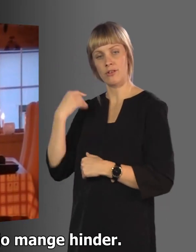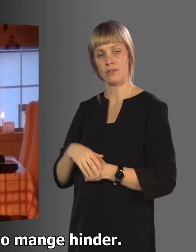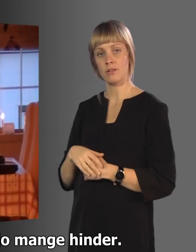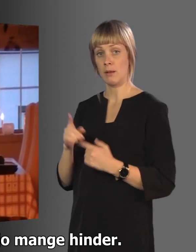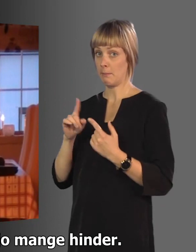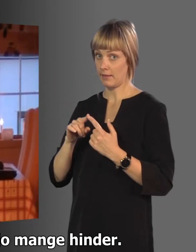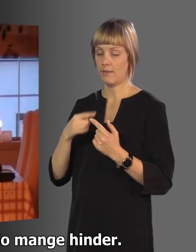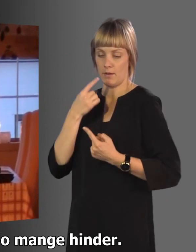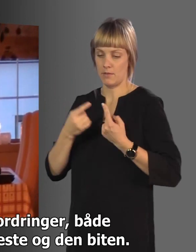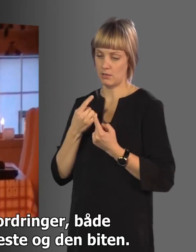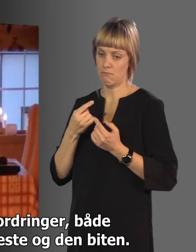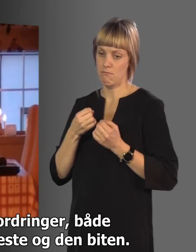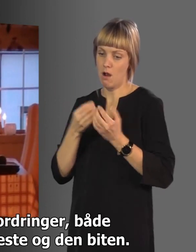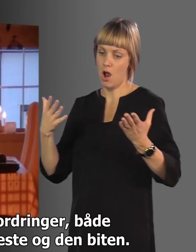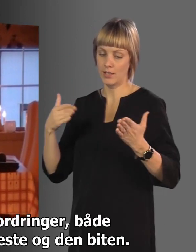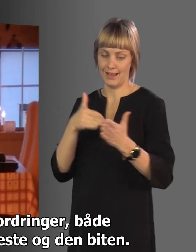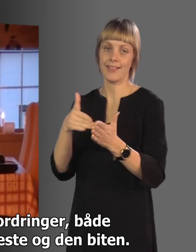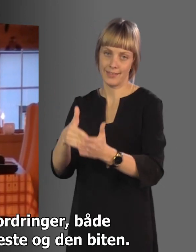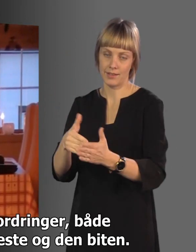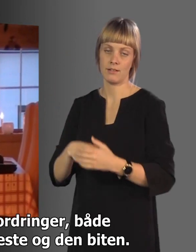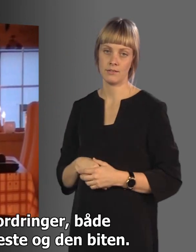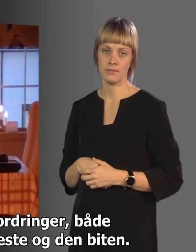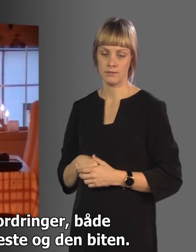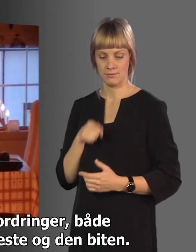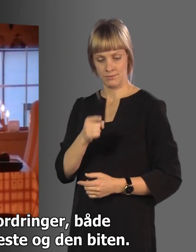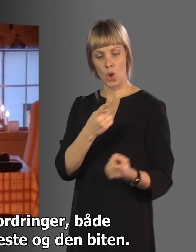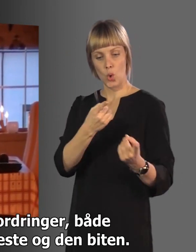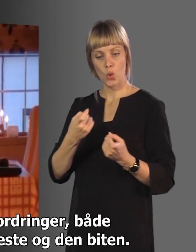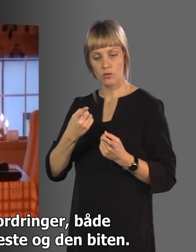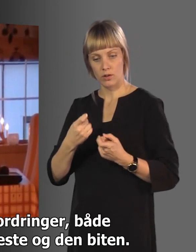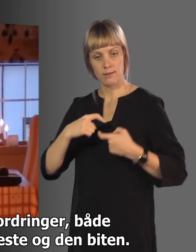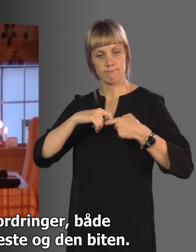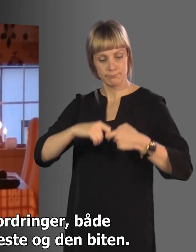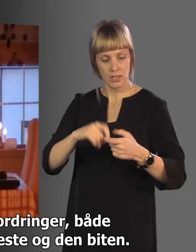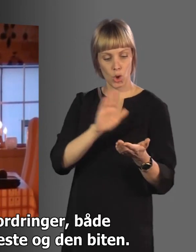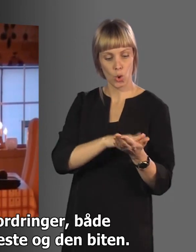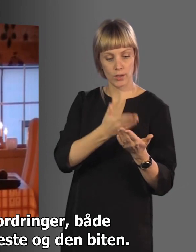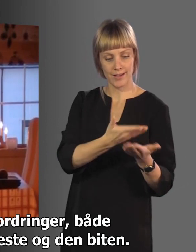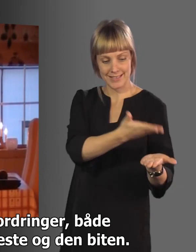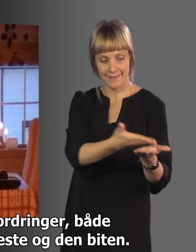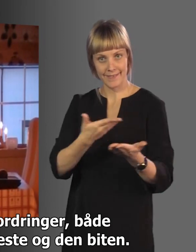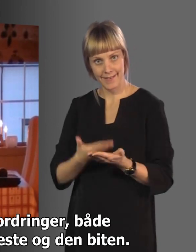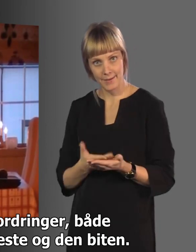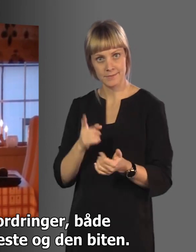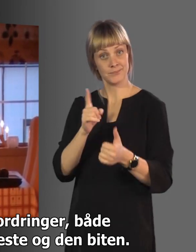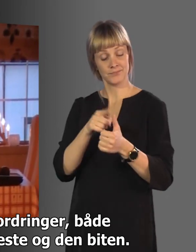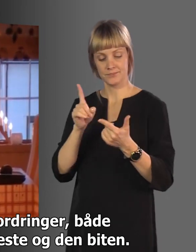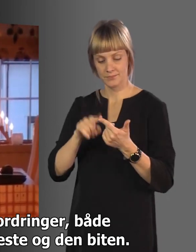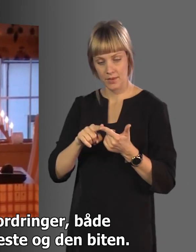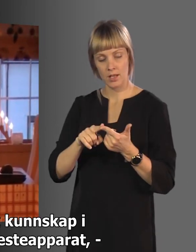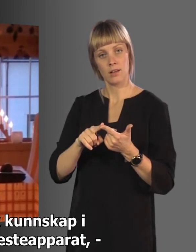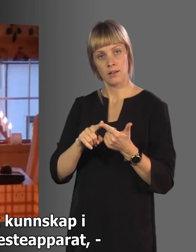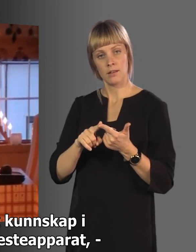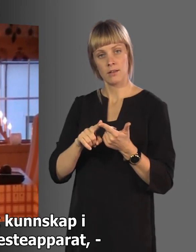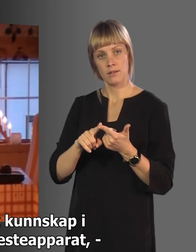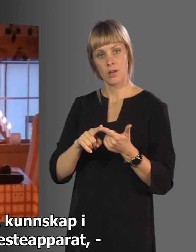fortsatt så er det jo mange hinder. Fortsatt er det utfordringer både i forhold til tolkekjenneste og den biten